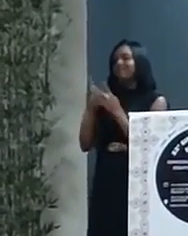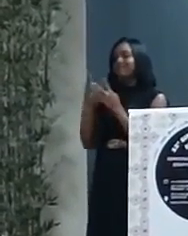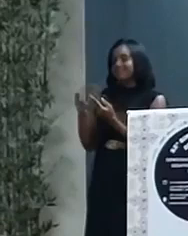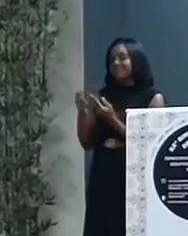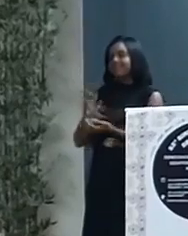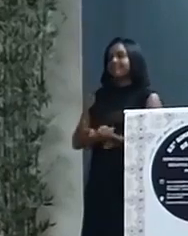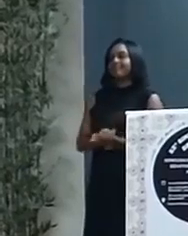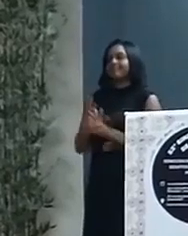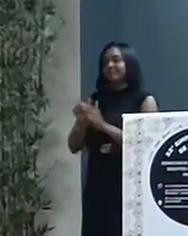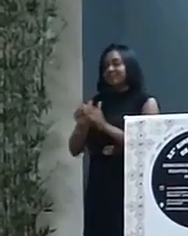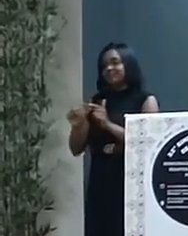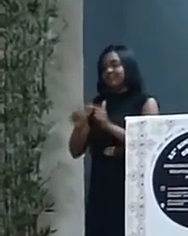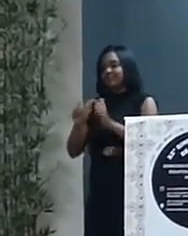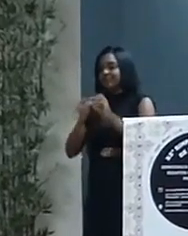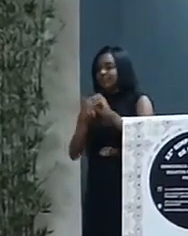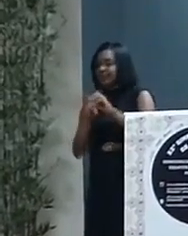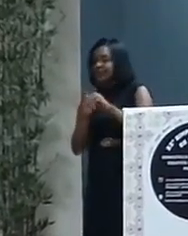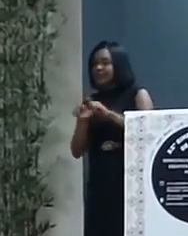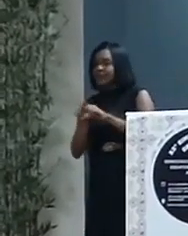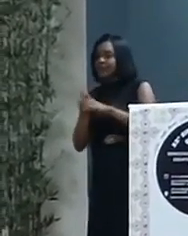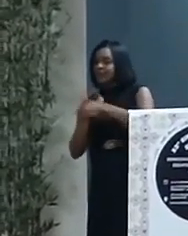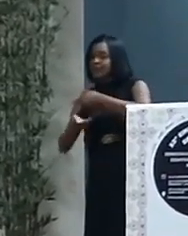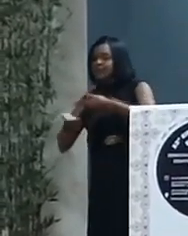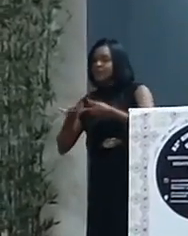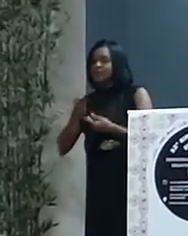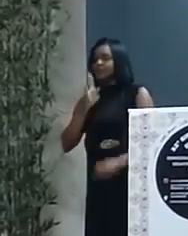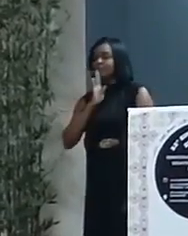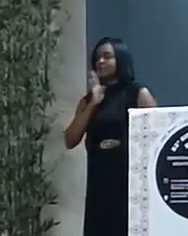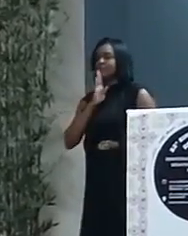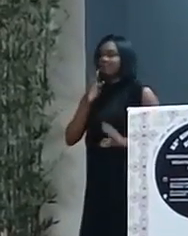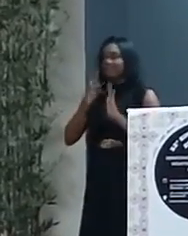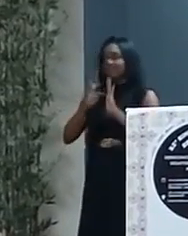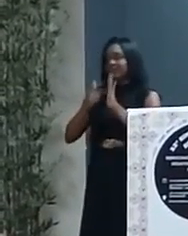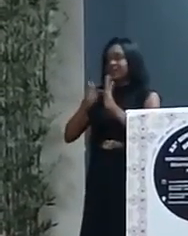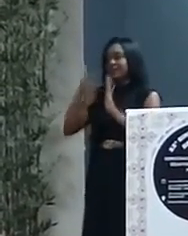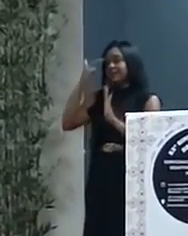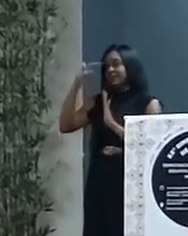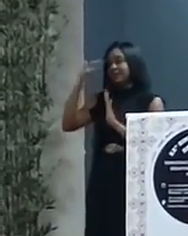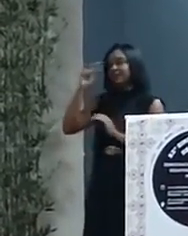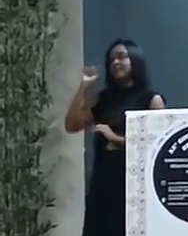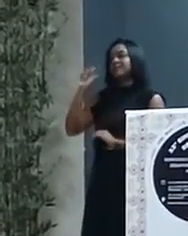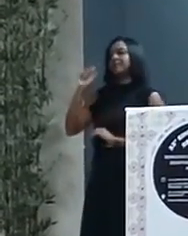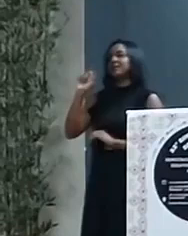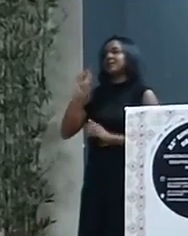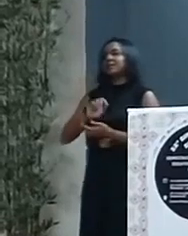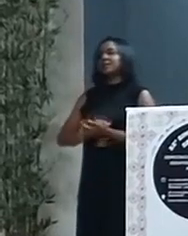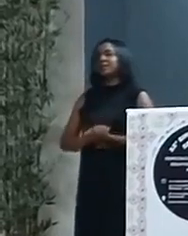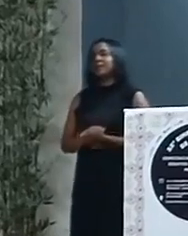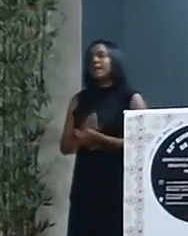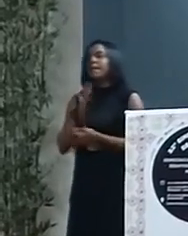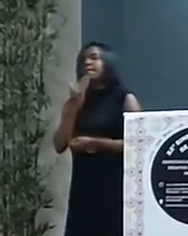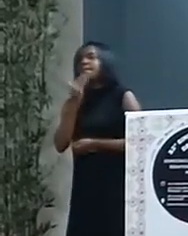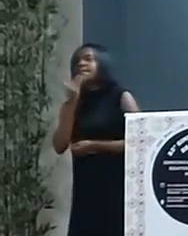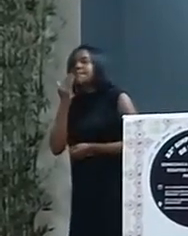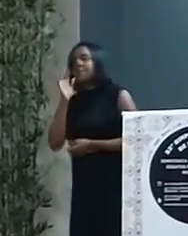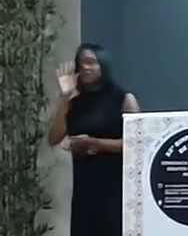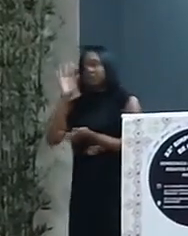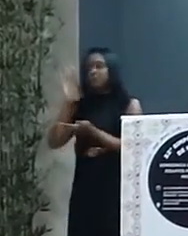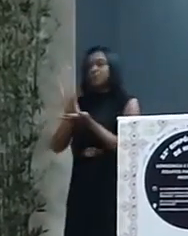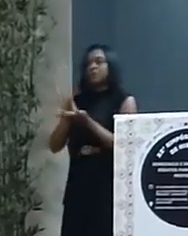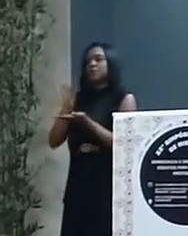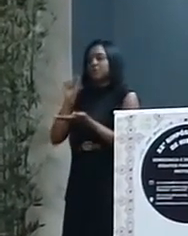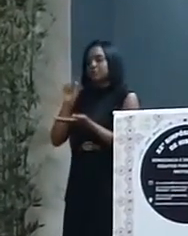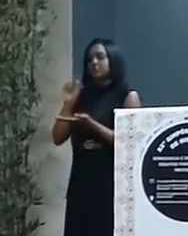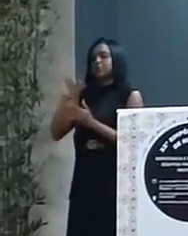dimensão do ensino e da produção compartilhada de conhecimentos e apresentações de histórias forçosamente pede que reconheçamos